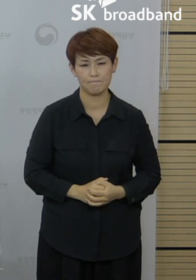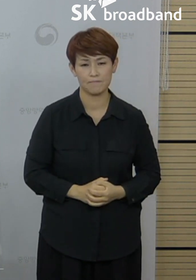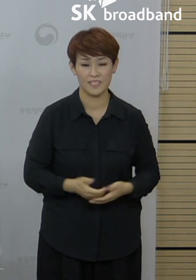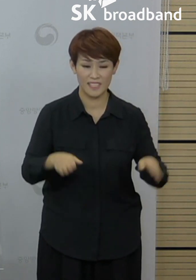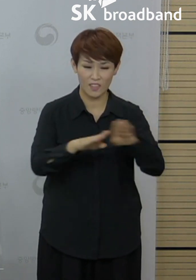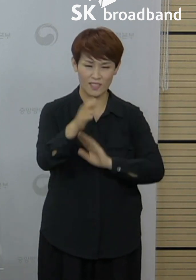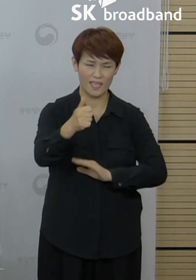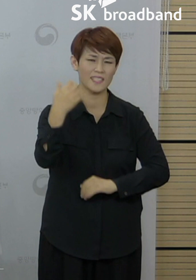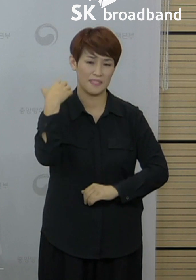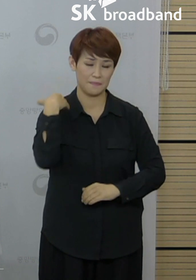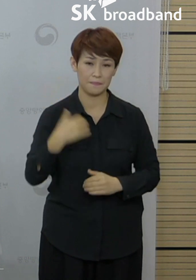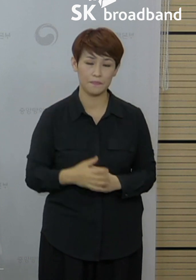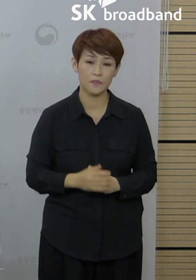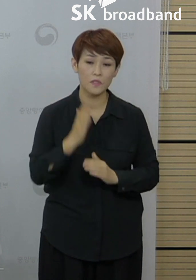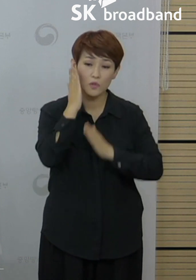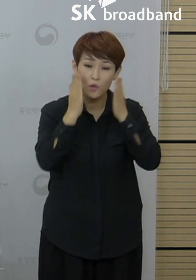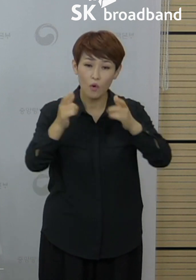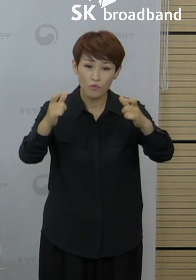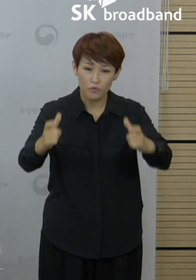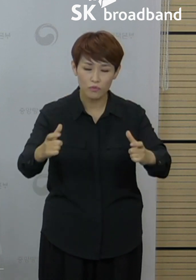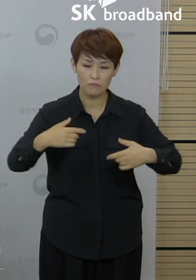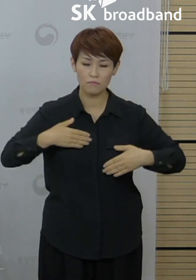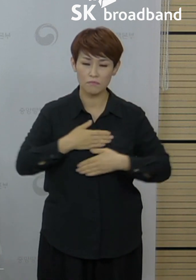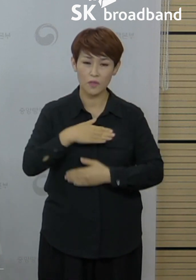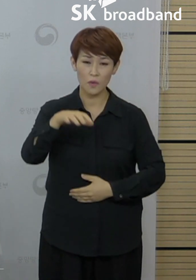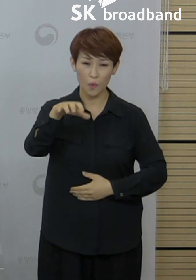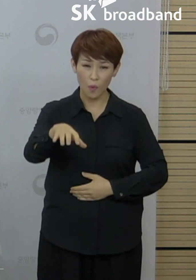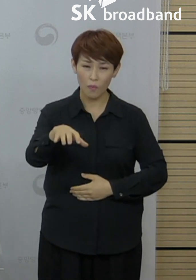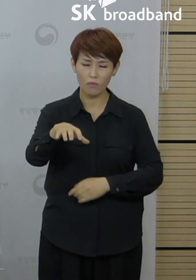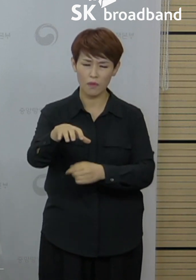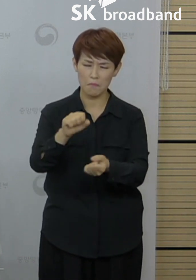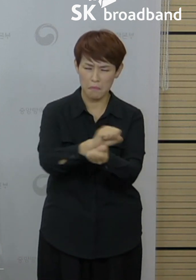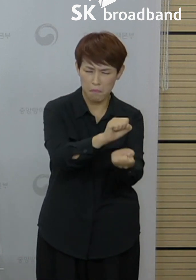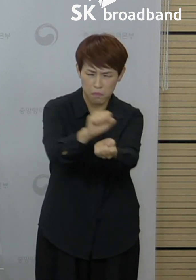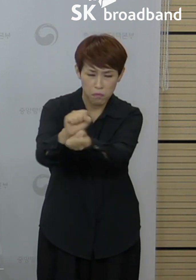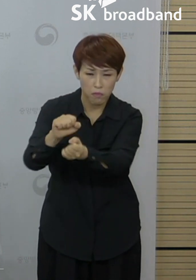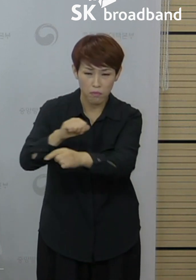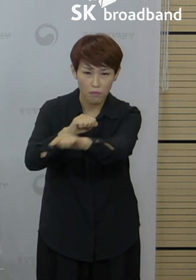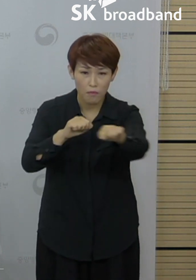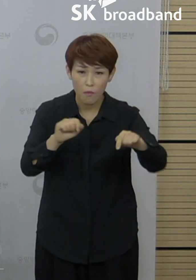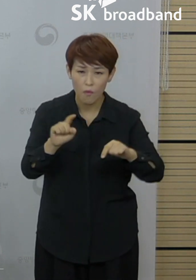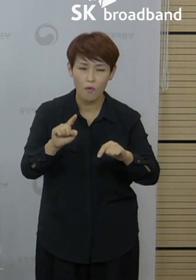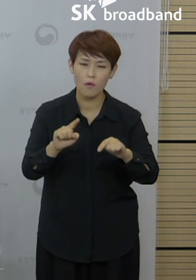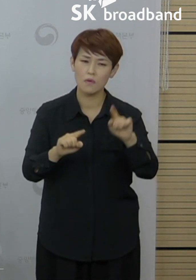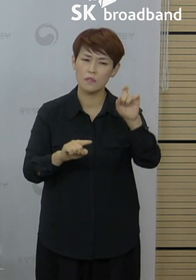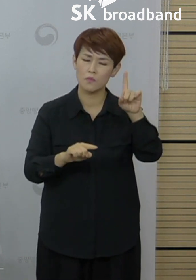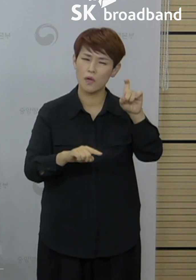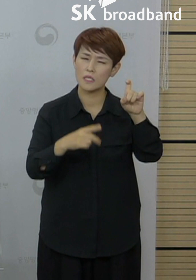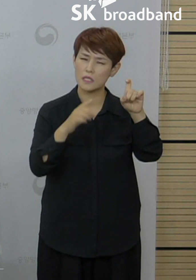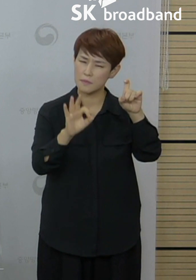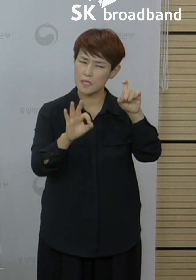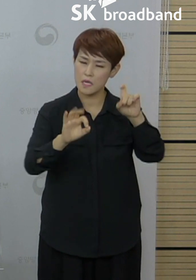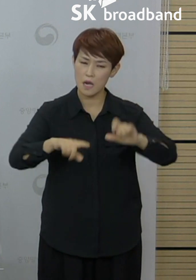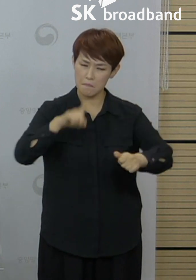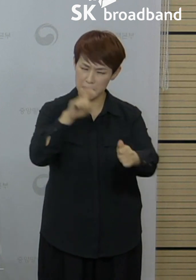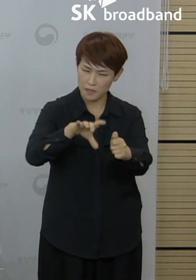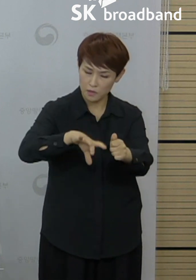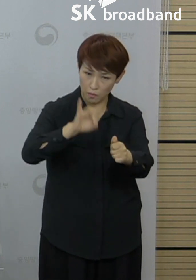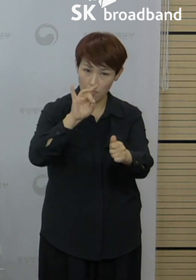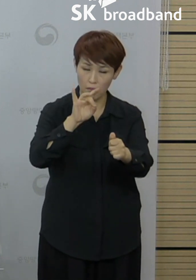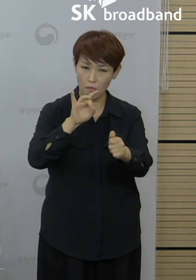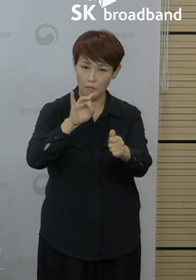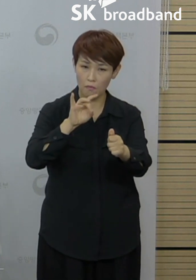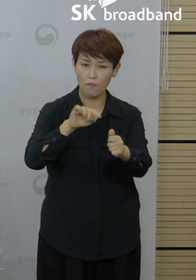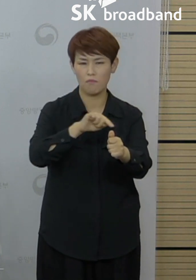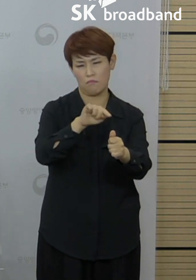다음으로 서울 서초구 소재 사우나 관련 집단 감염 사례의 경우 11월 10일에 지표 환자가 확진이